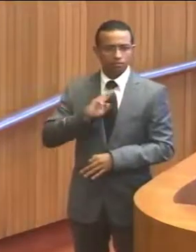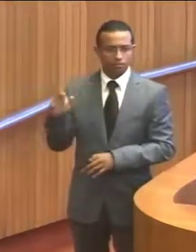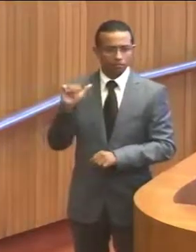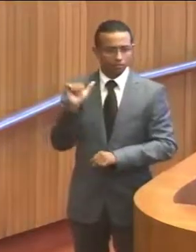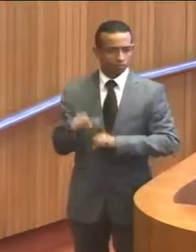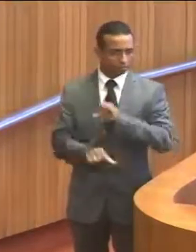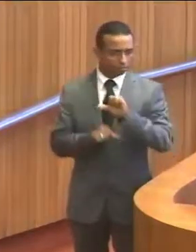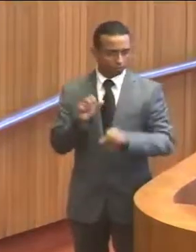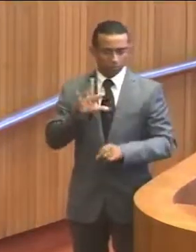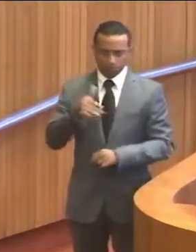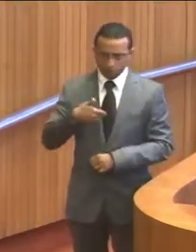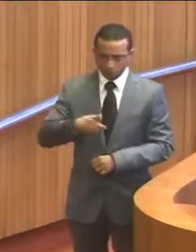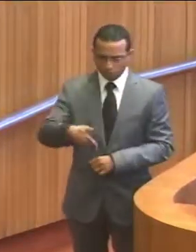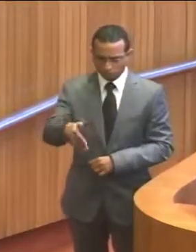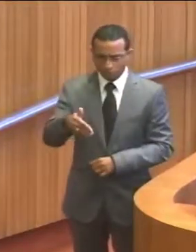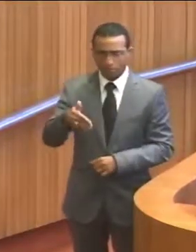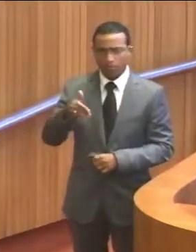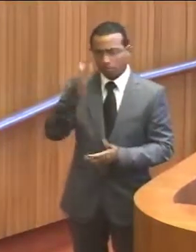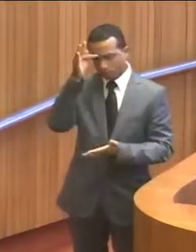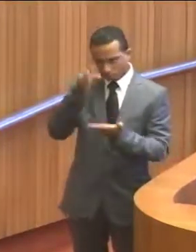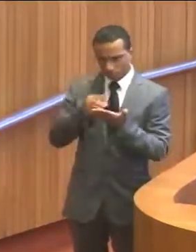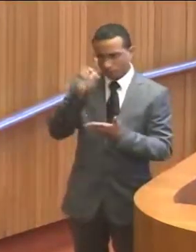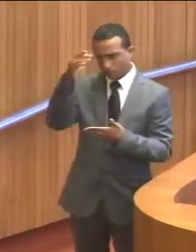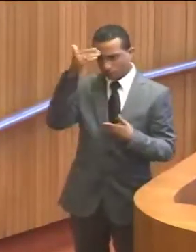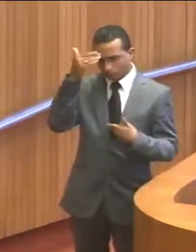E a mudança vai chegar. Com fé em Deus. Muito obrigado.